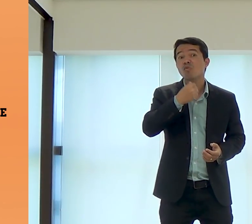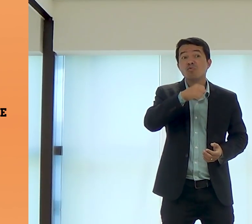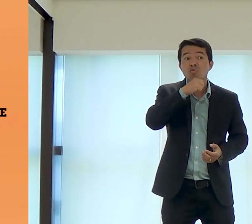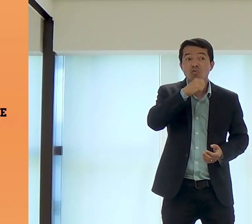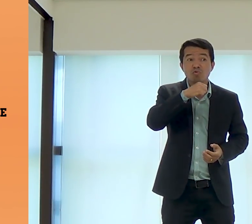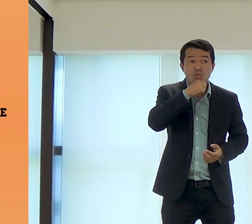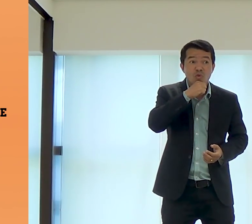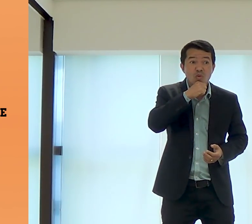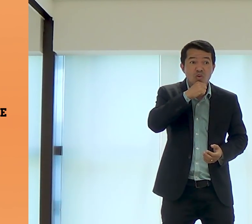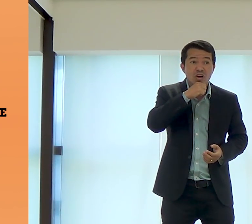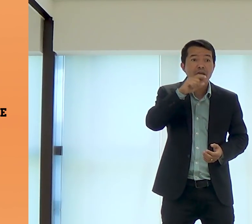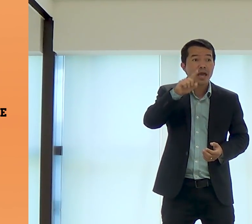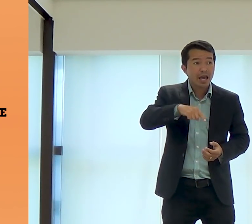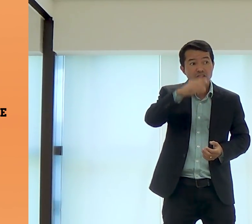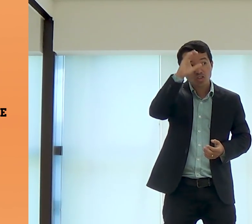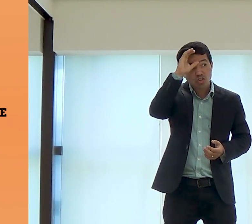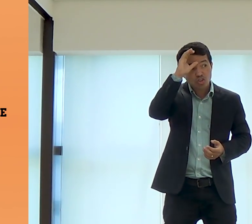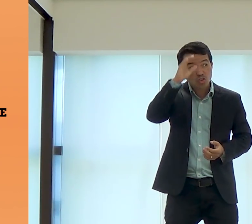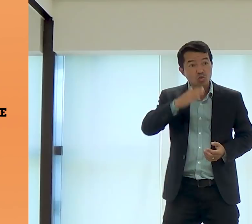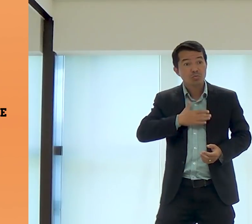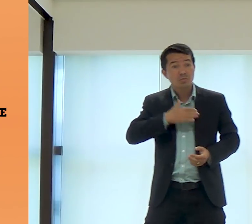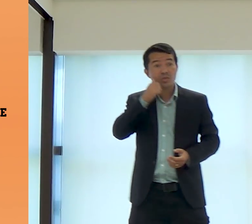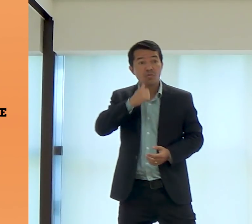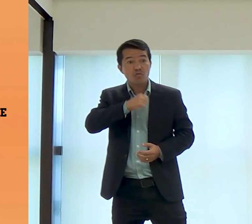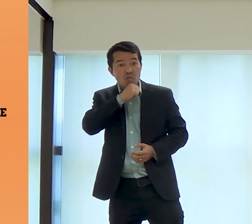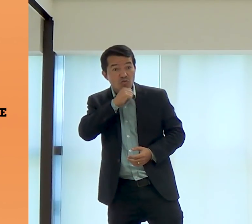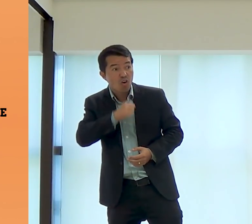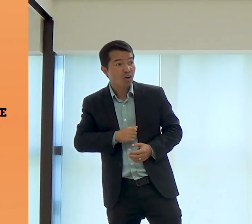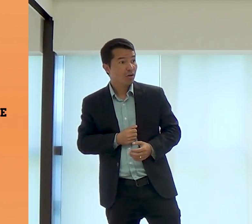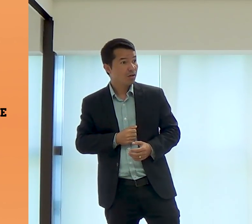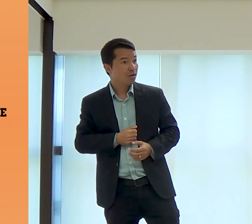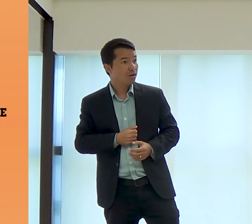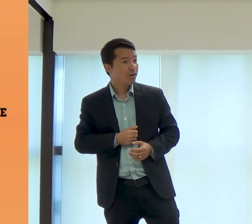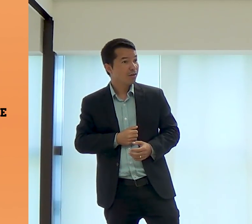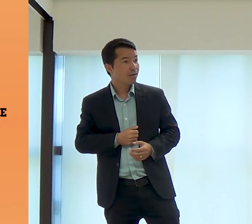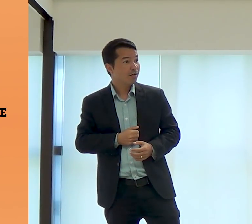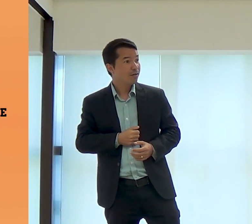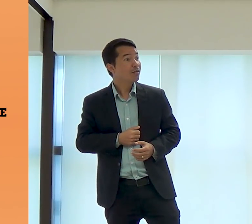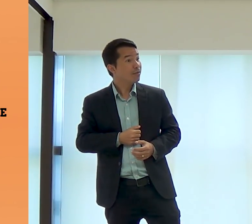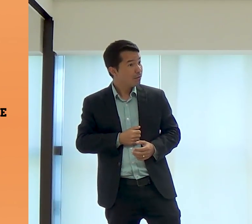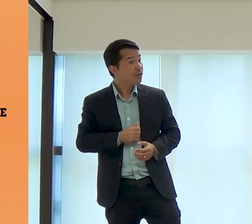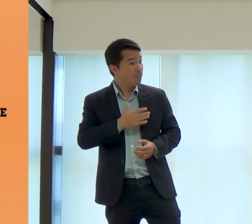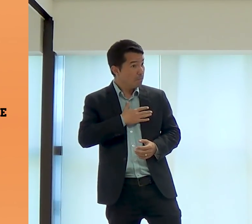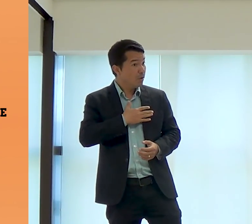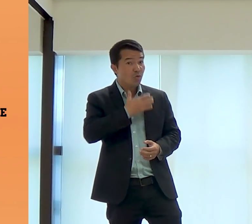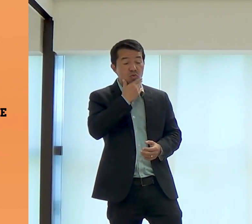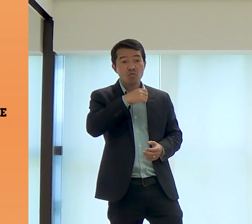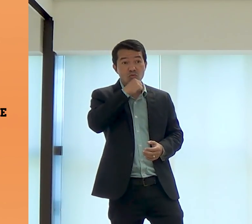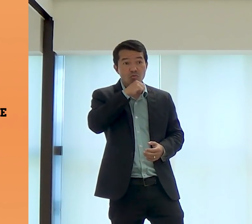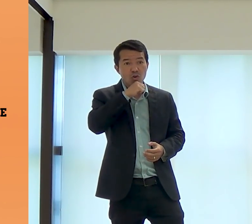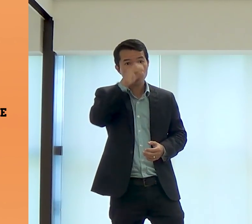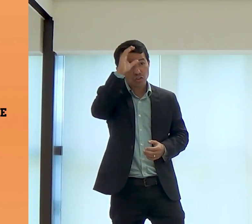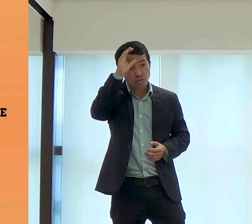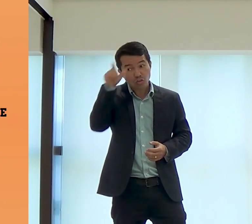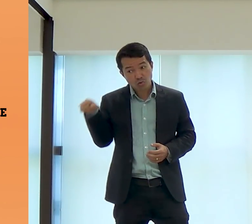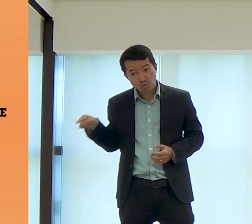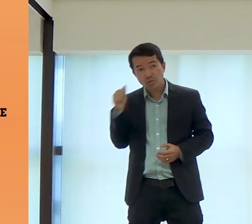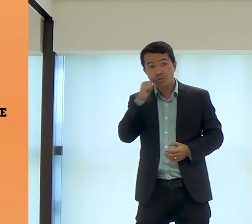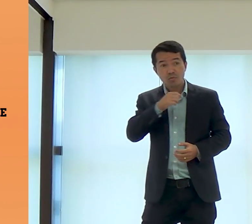Na minha família, os meus avós, o meu avô era tio da minha avó. É? O meu avô era